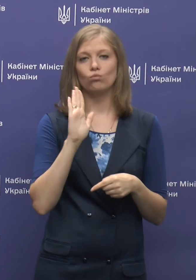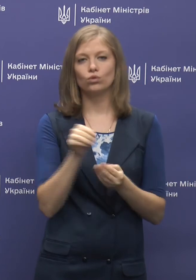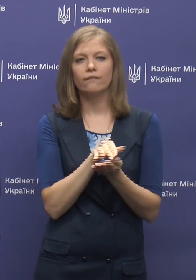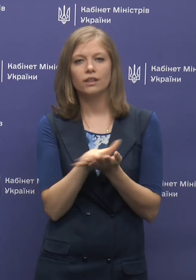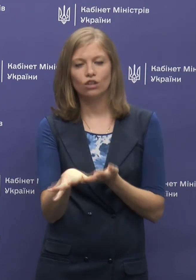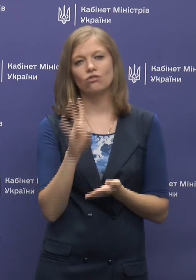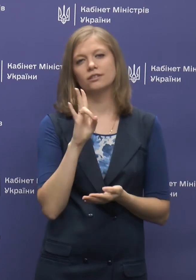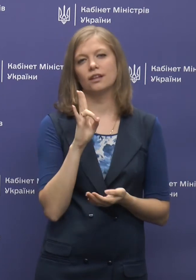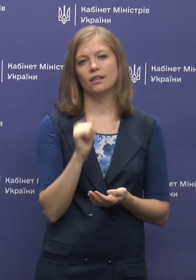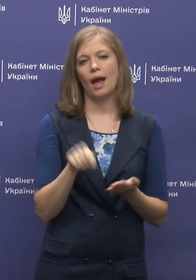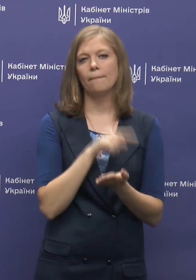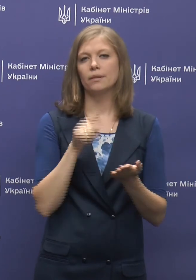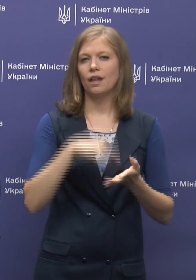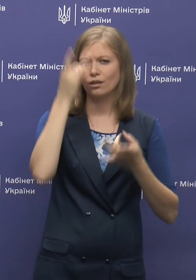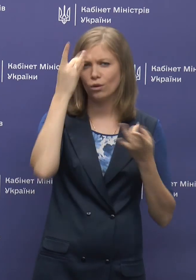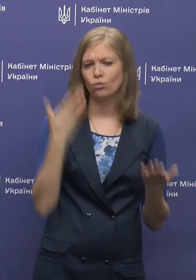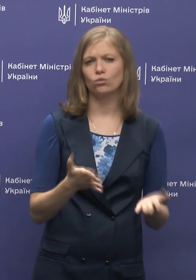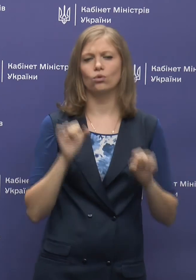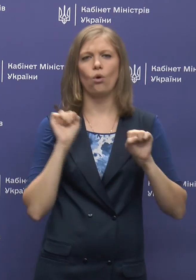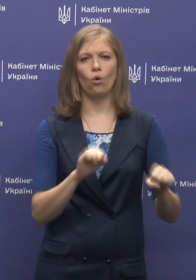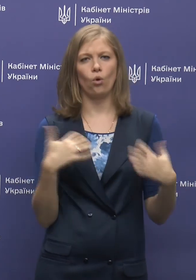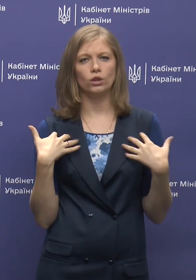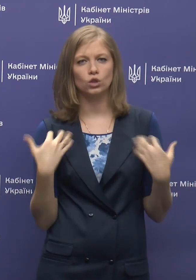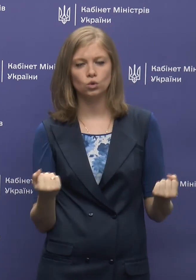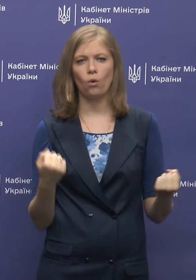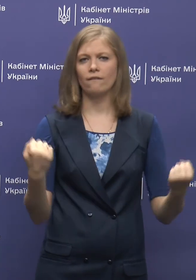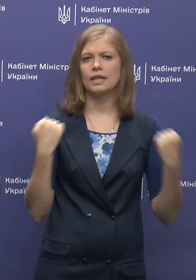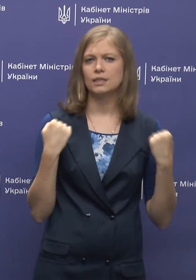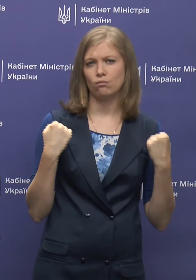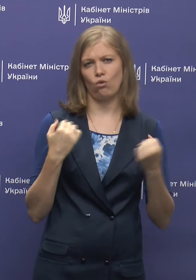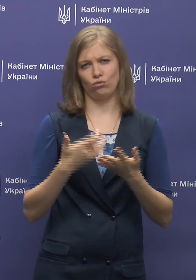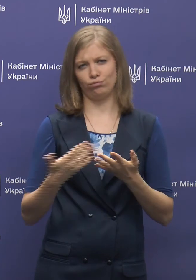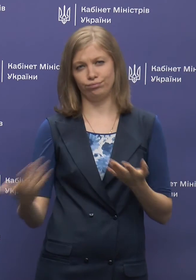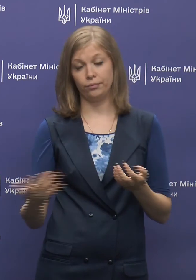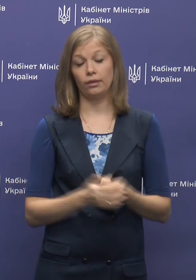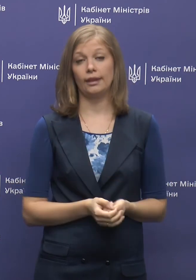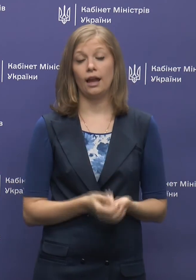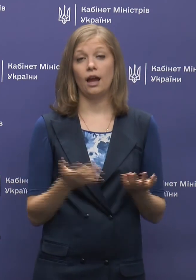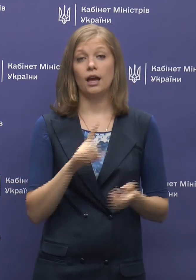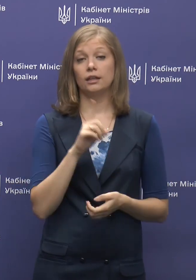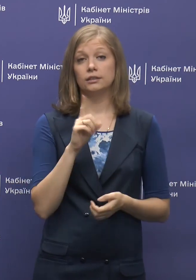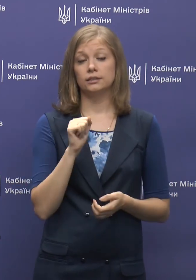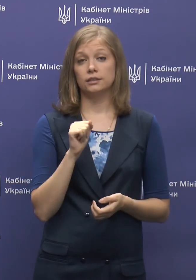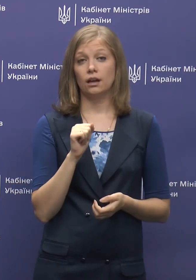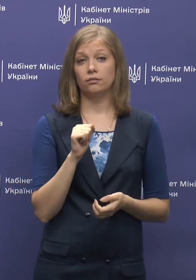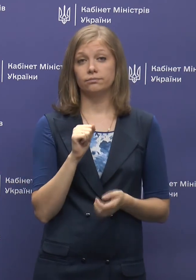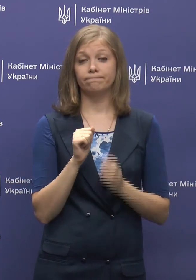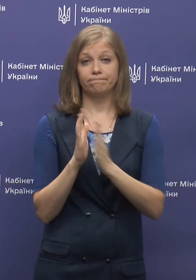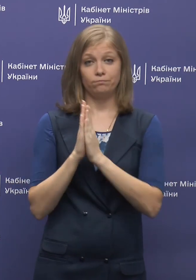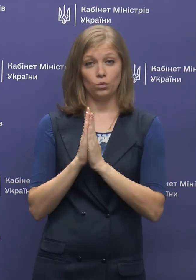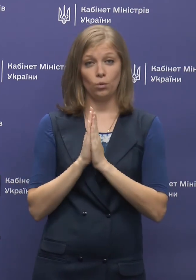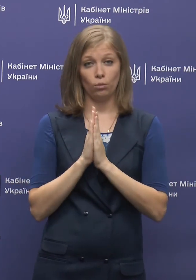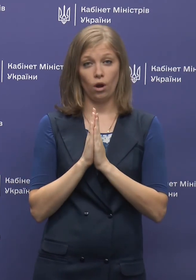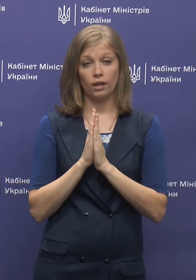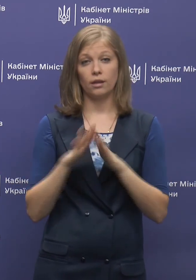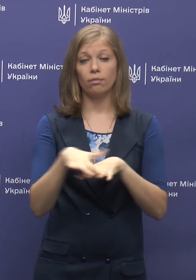витрачатись на питання культури, охорони здоров'я, спорту тощо. За проханням